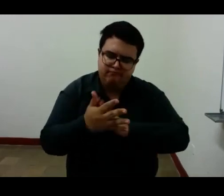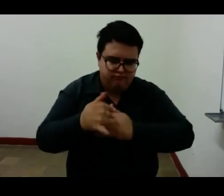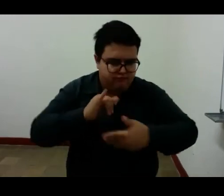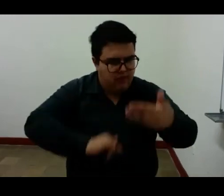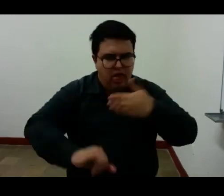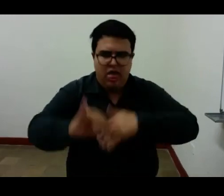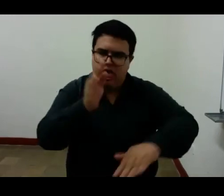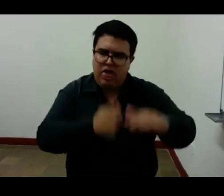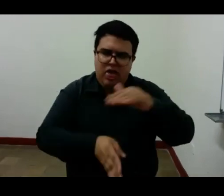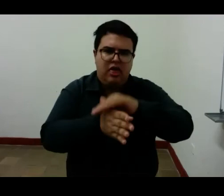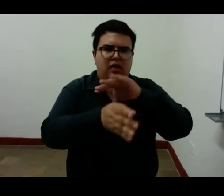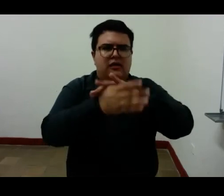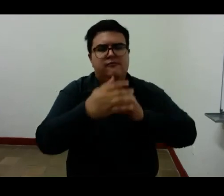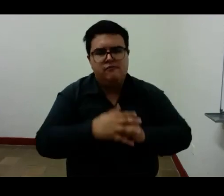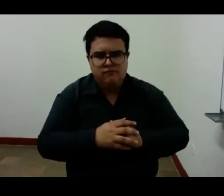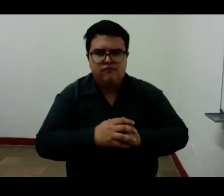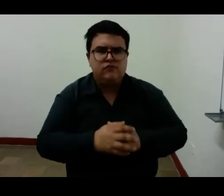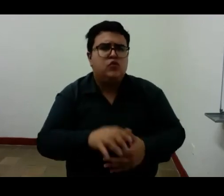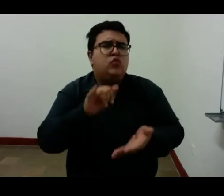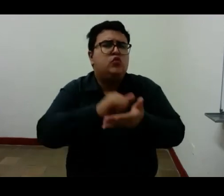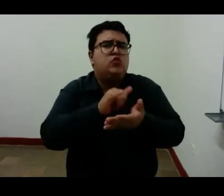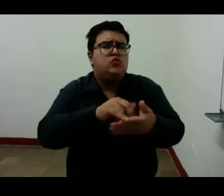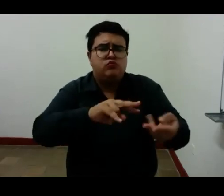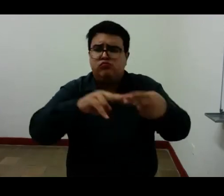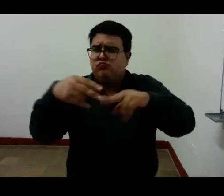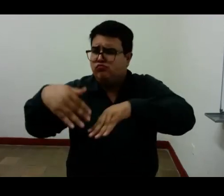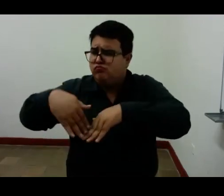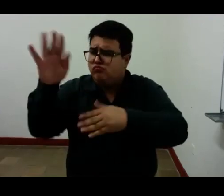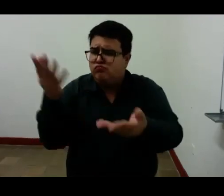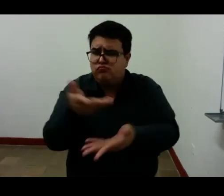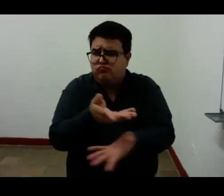tal como sucede a la mayoría de nosotros